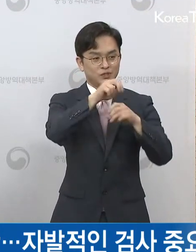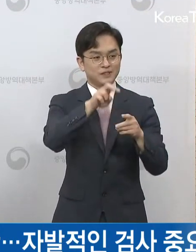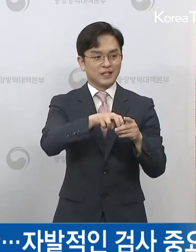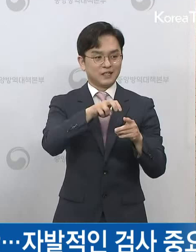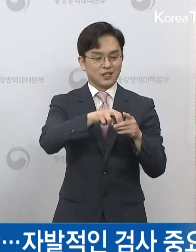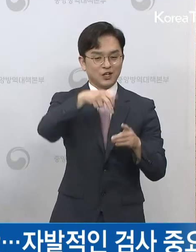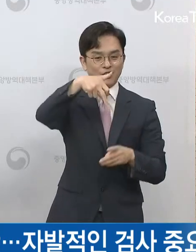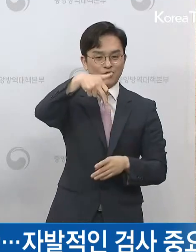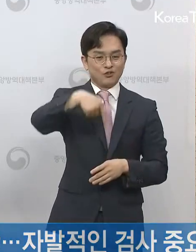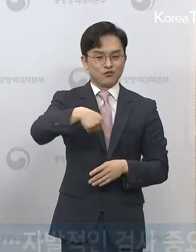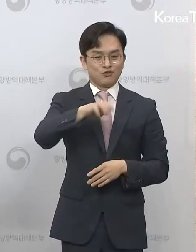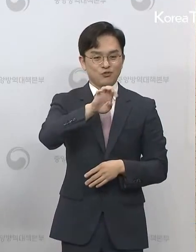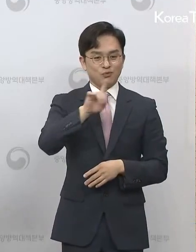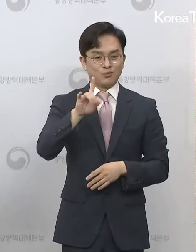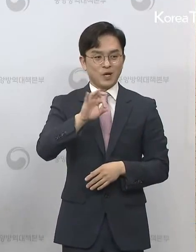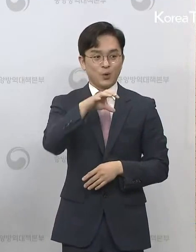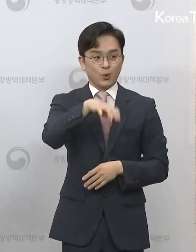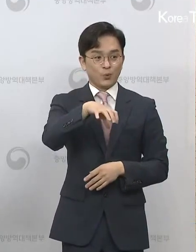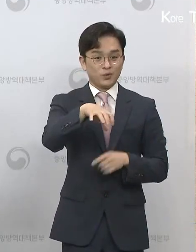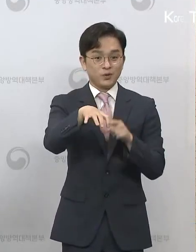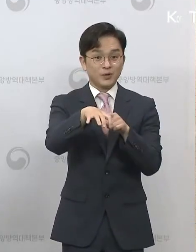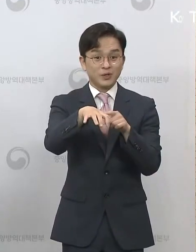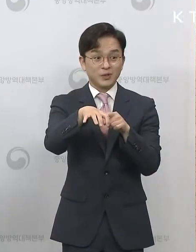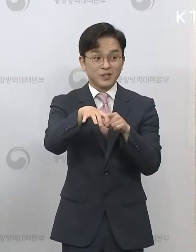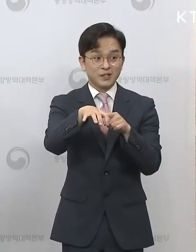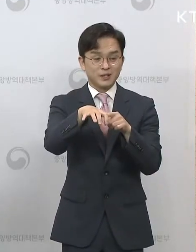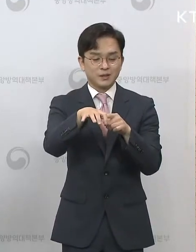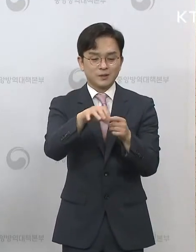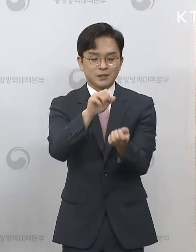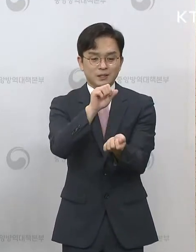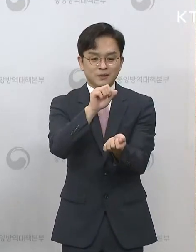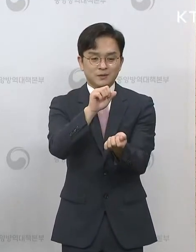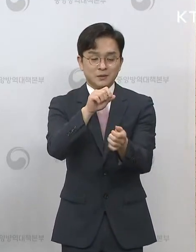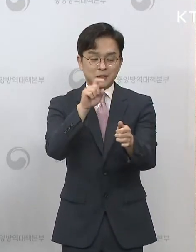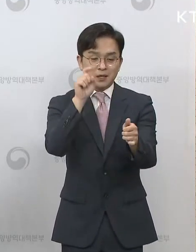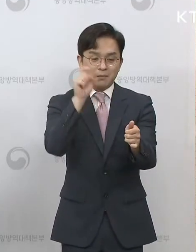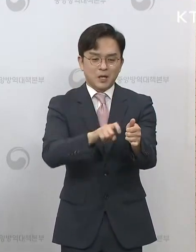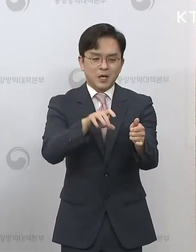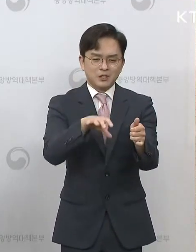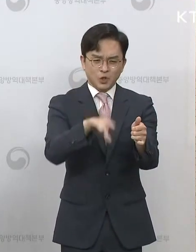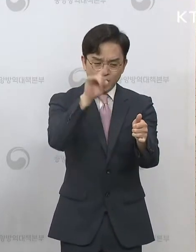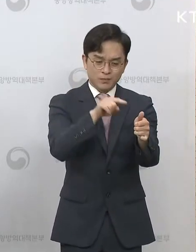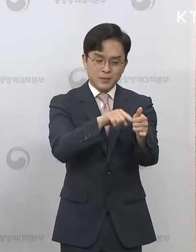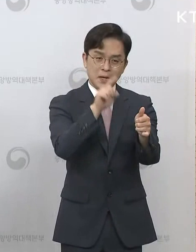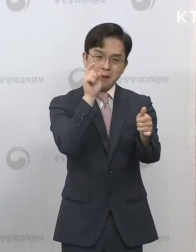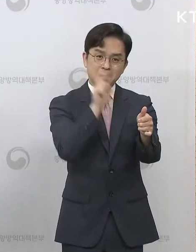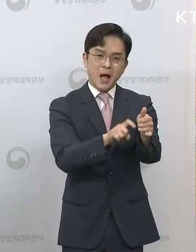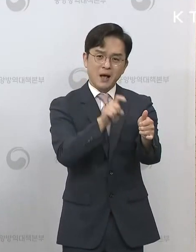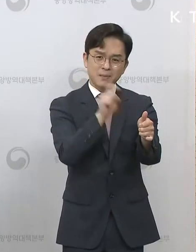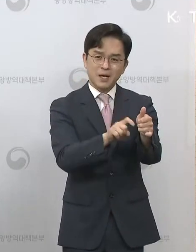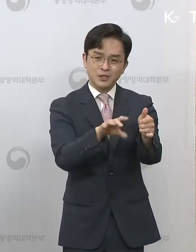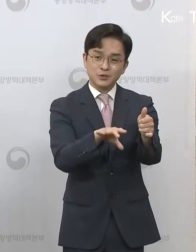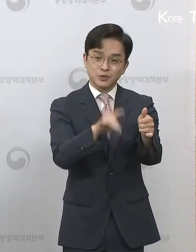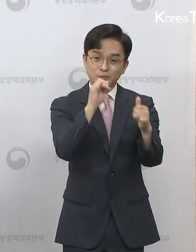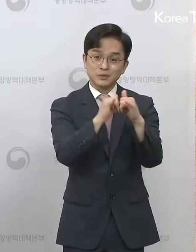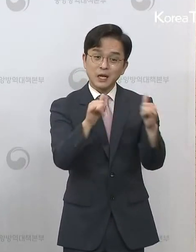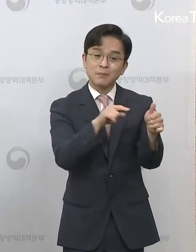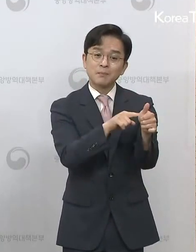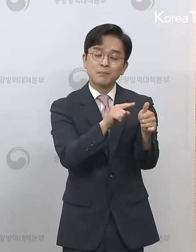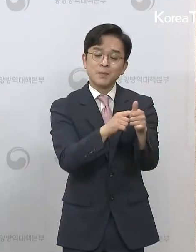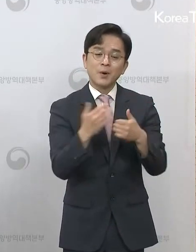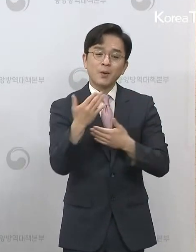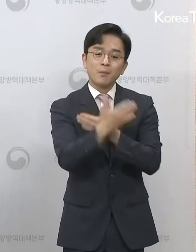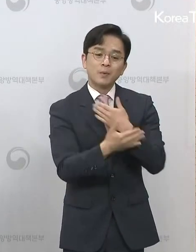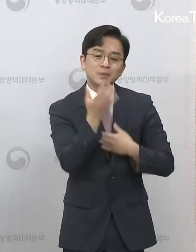확진자가 언제 증상이 마려했고 언제 진단을 받는 것도 좀 궁금하고요. 그리고